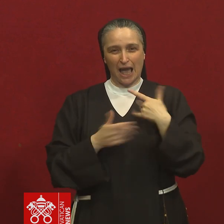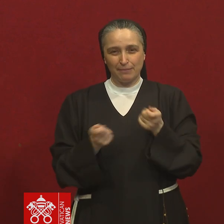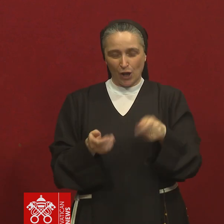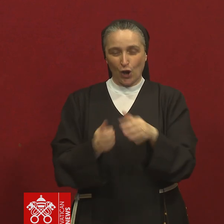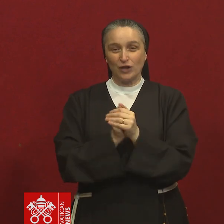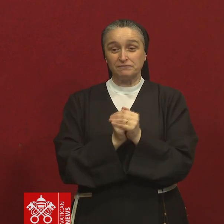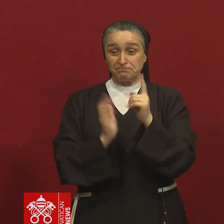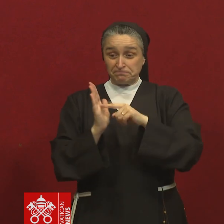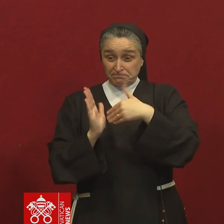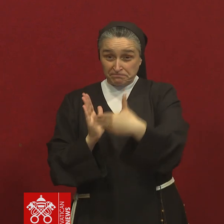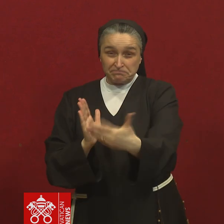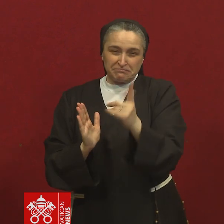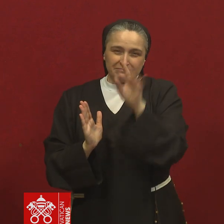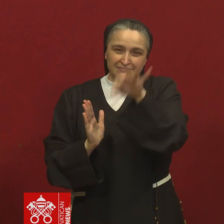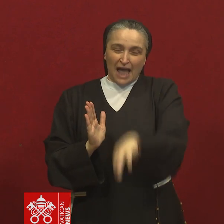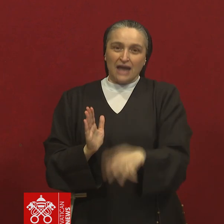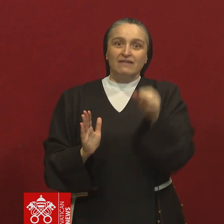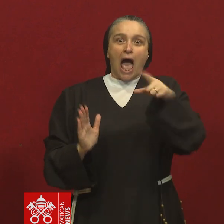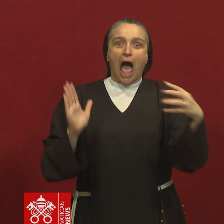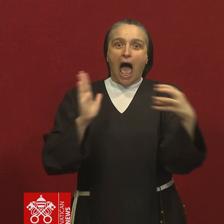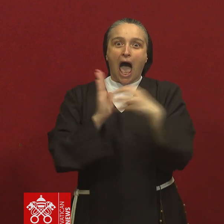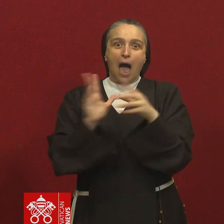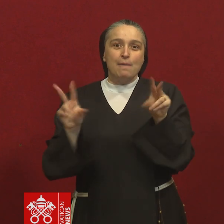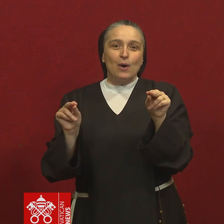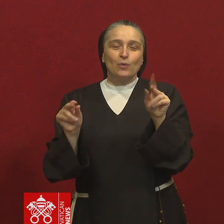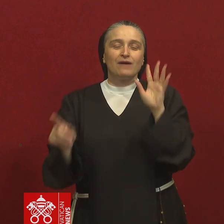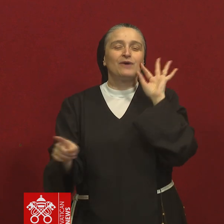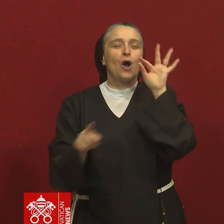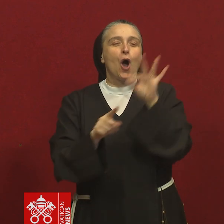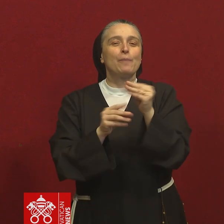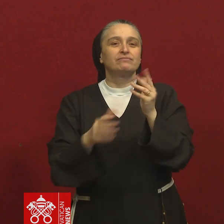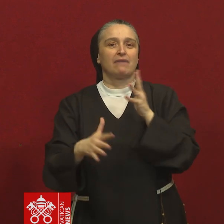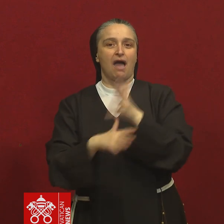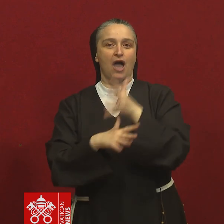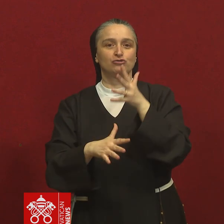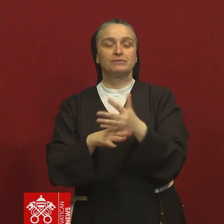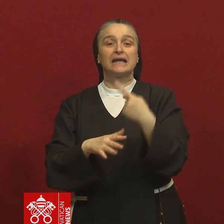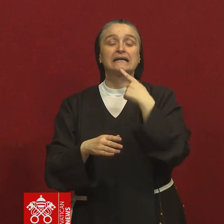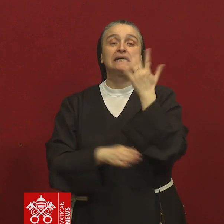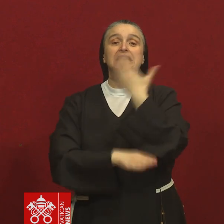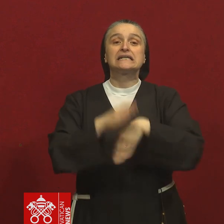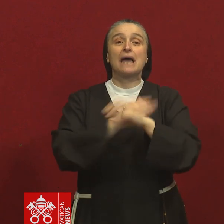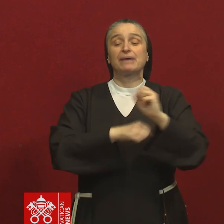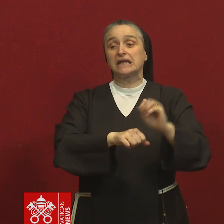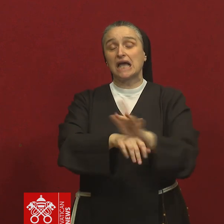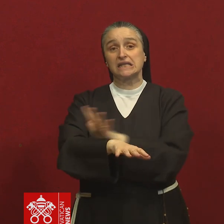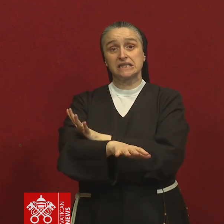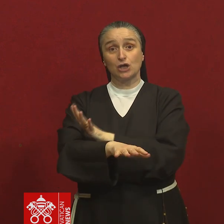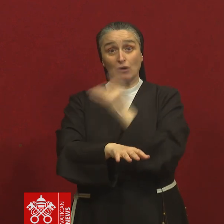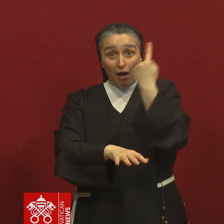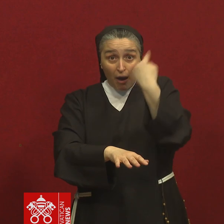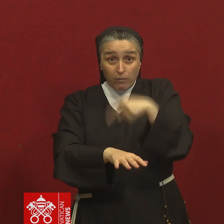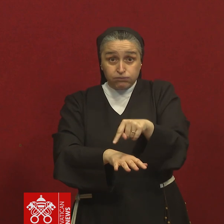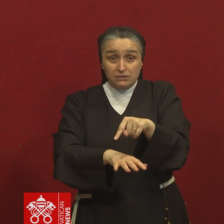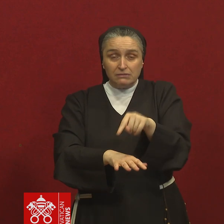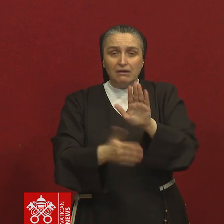Nei prossimi mesi lanceremo anche una app che sarà accessibile per le persone con disabilità sensoriali e che